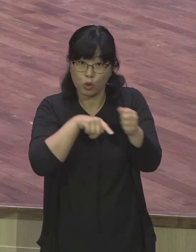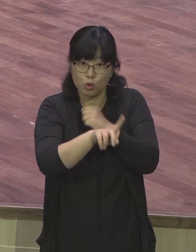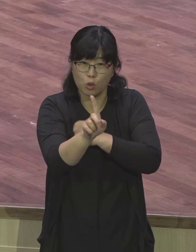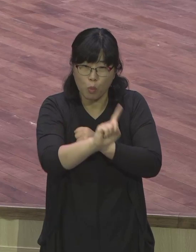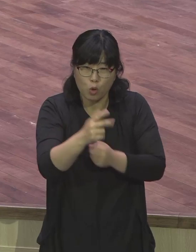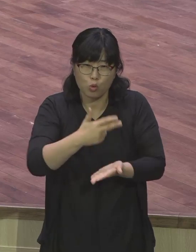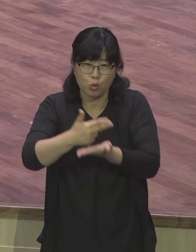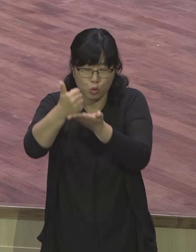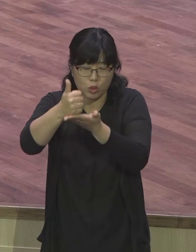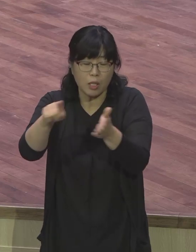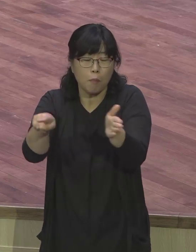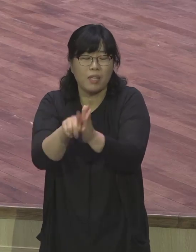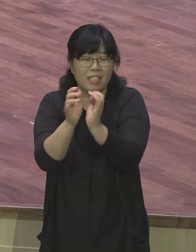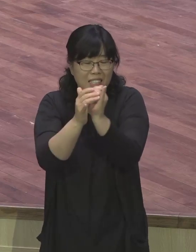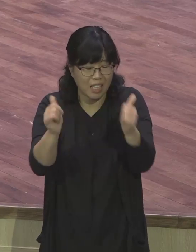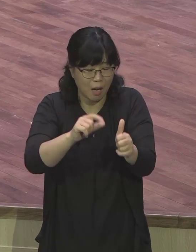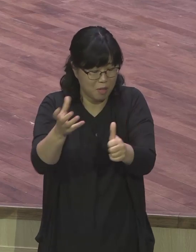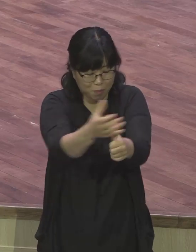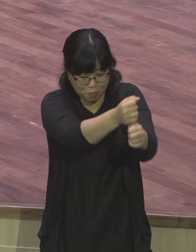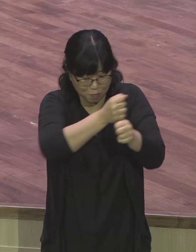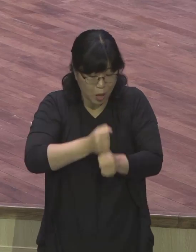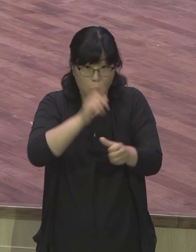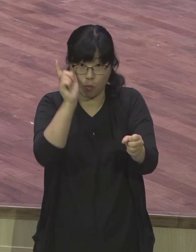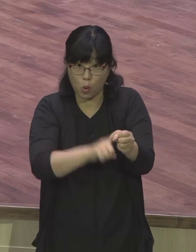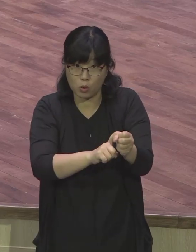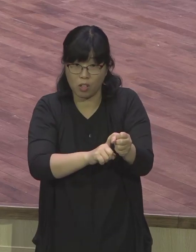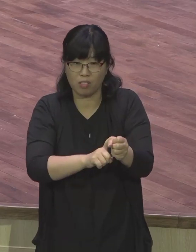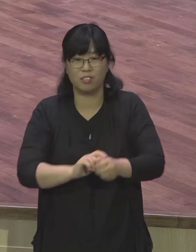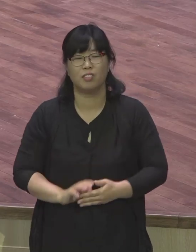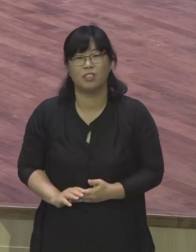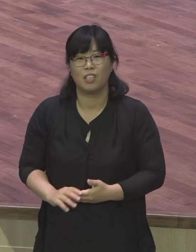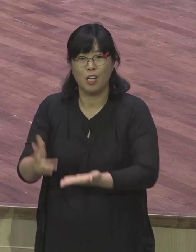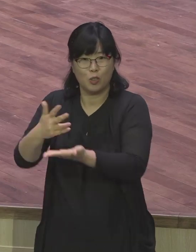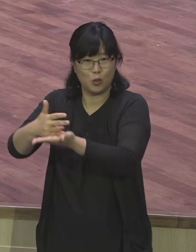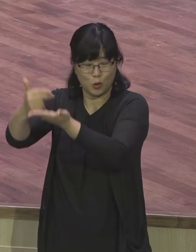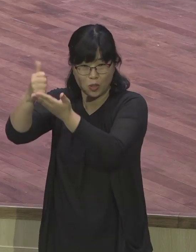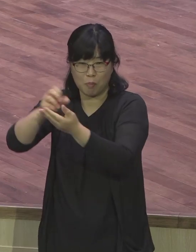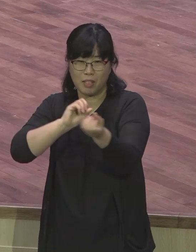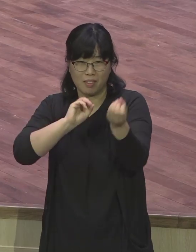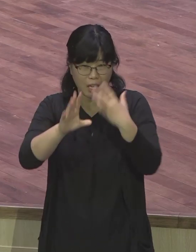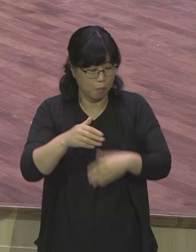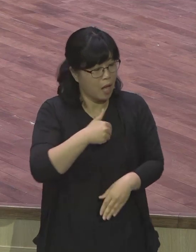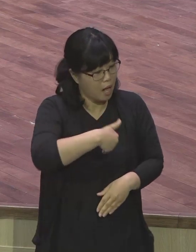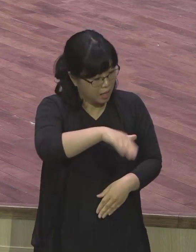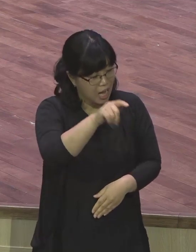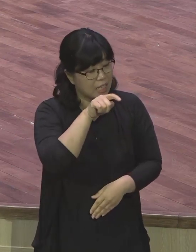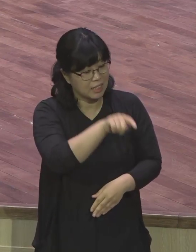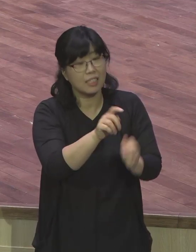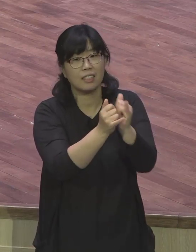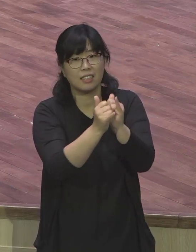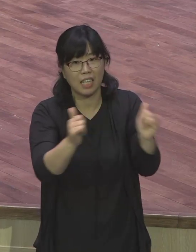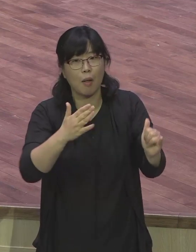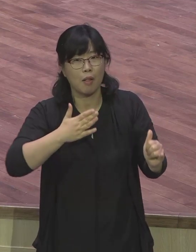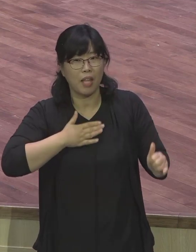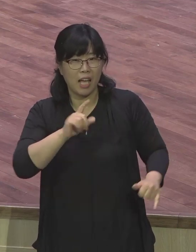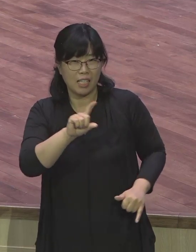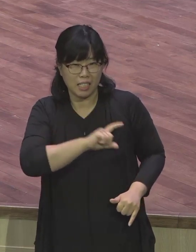우리 15절을 함께 읽도록 하겠습니다 주께서 이르시래 가라 이 사람은 내 이름을 이방인과 임금들과